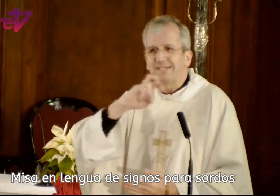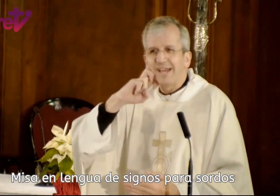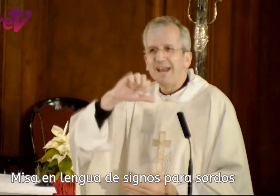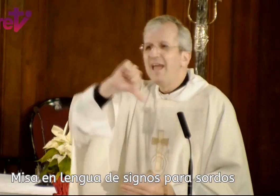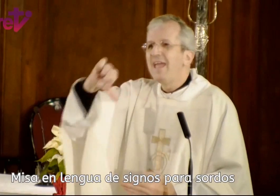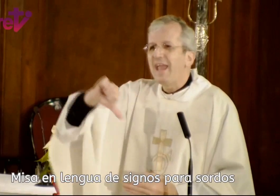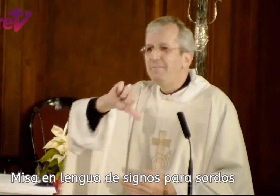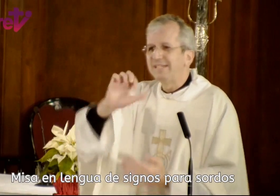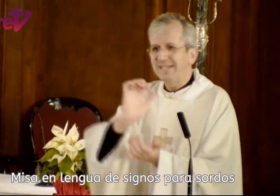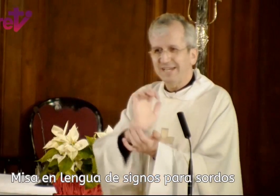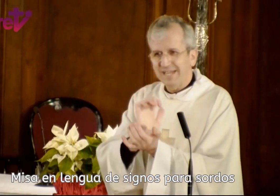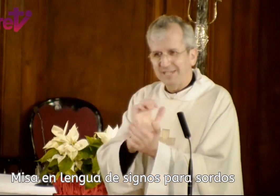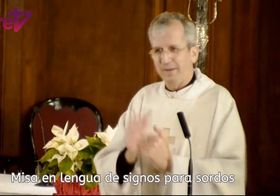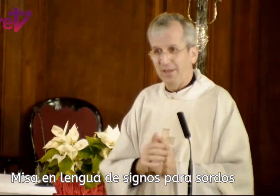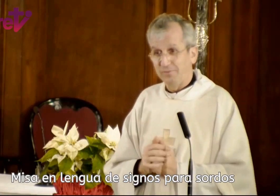Israel, el Mesías esperado.